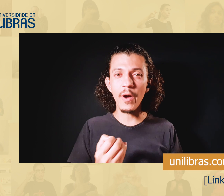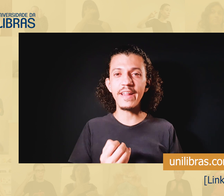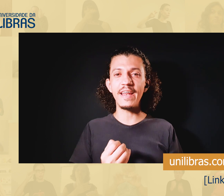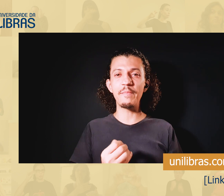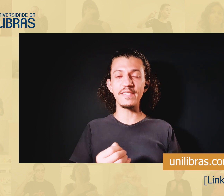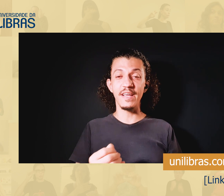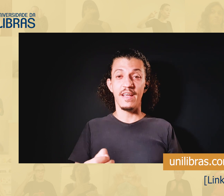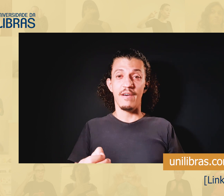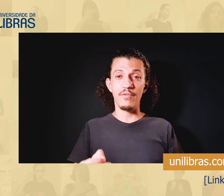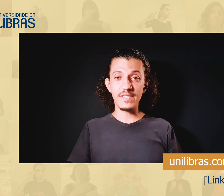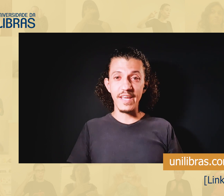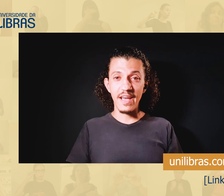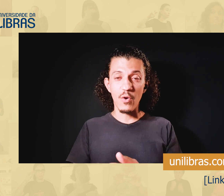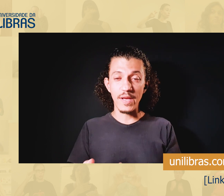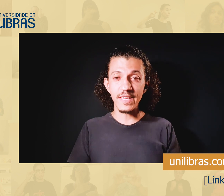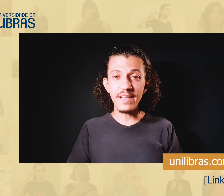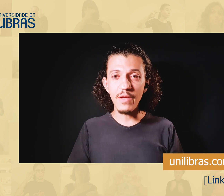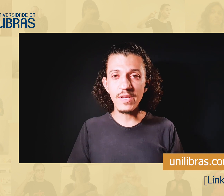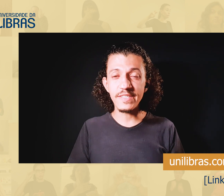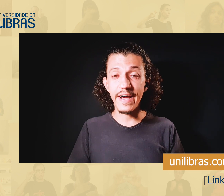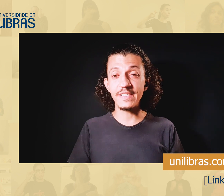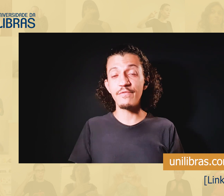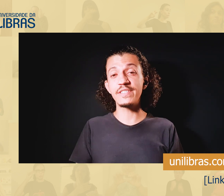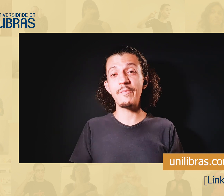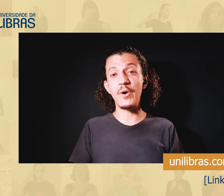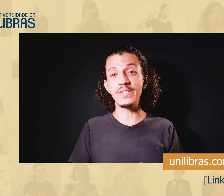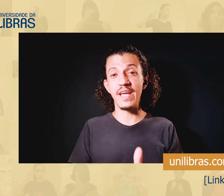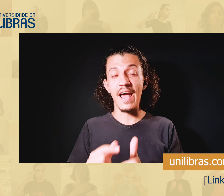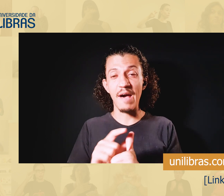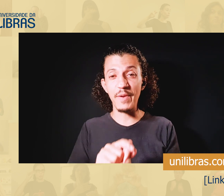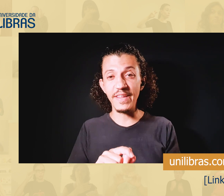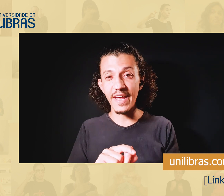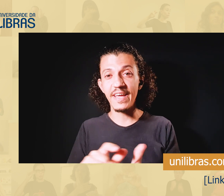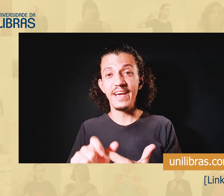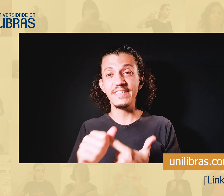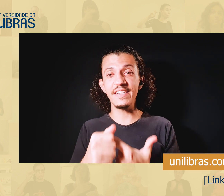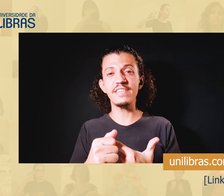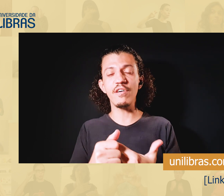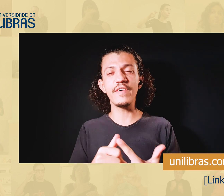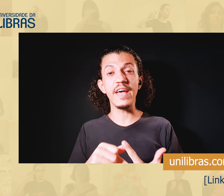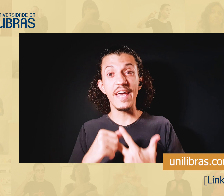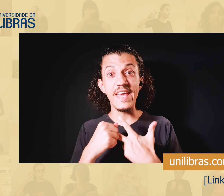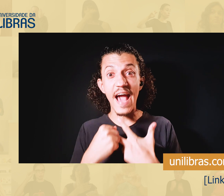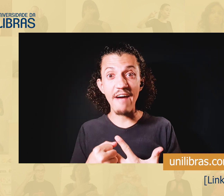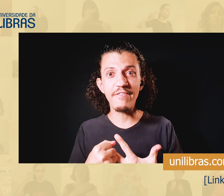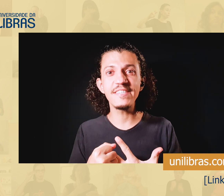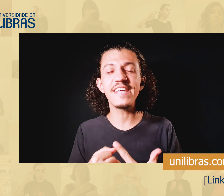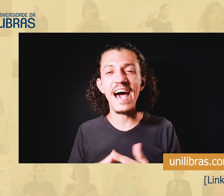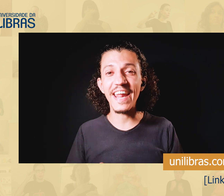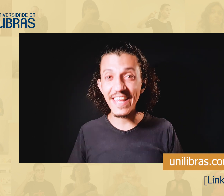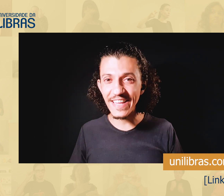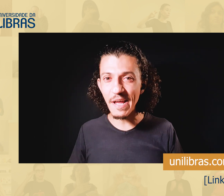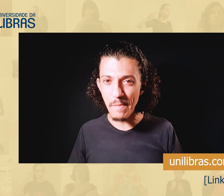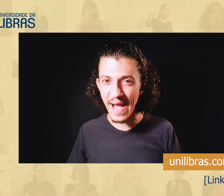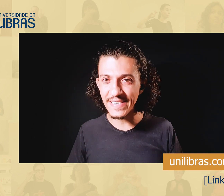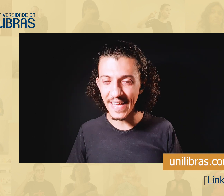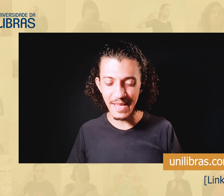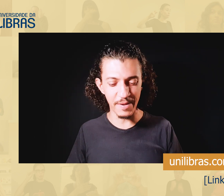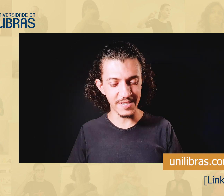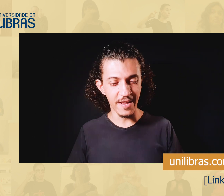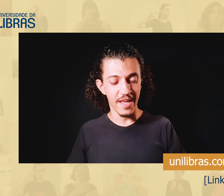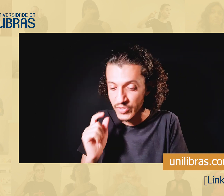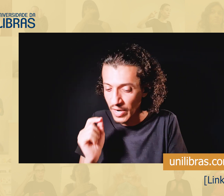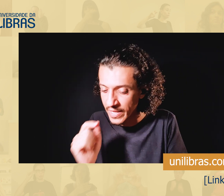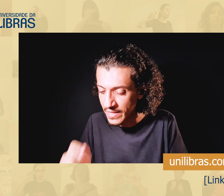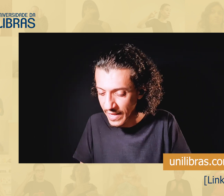tem agora na Libras, você, com a escrita língua de sinais, você pode aprender, se desenvolver, e avançar ainda mais